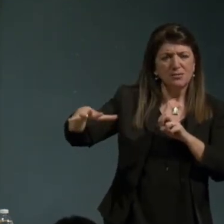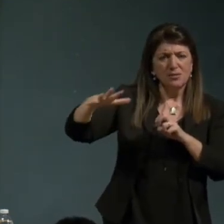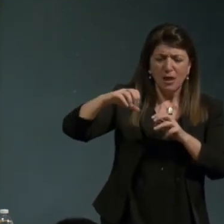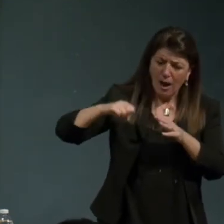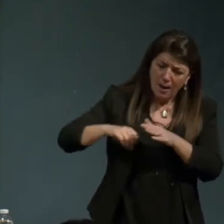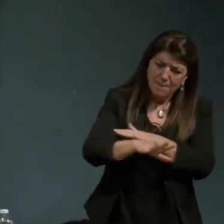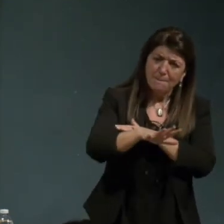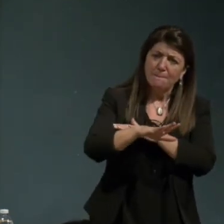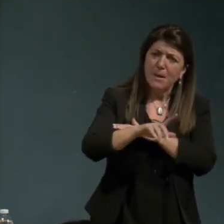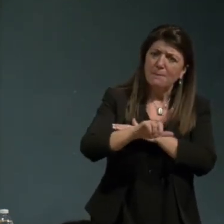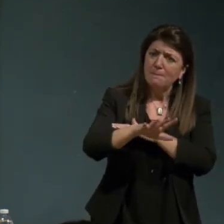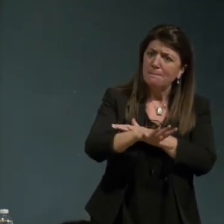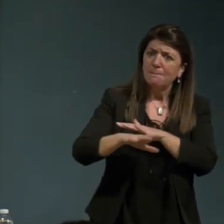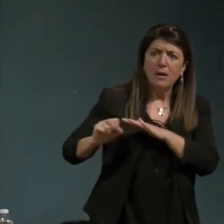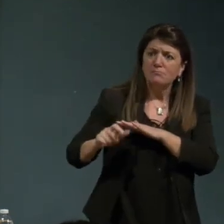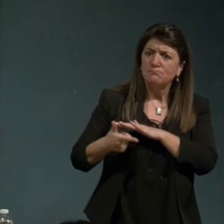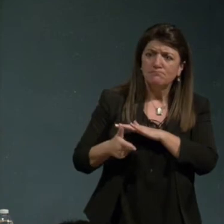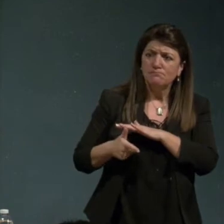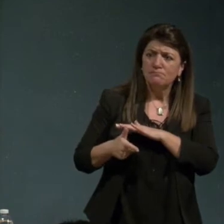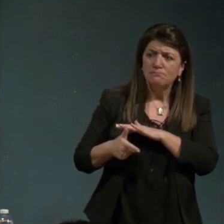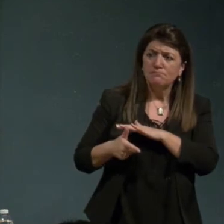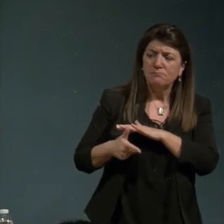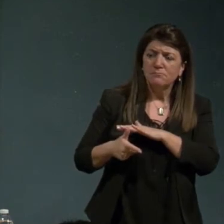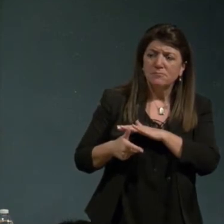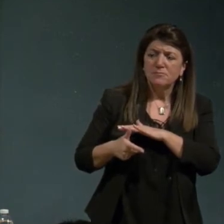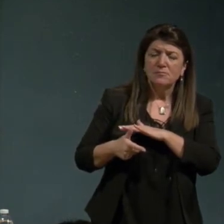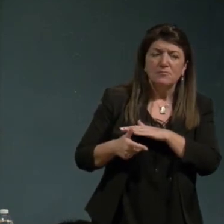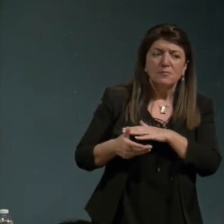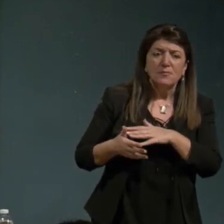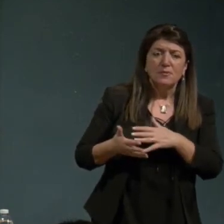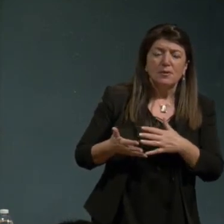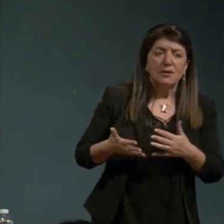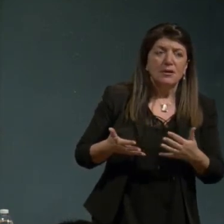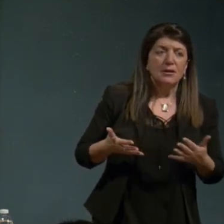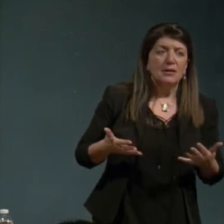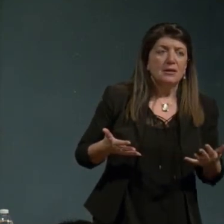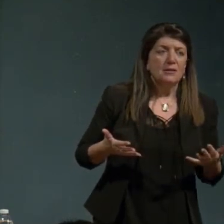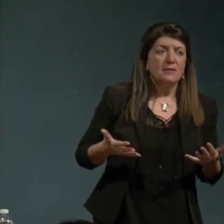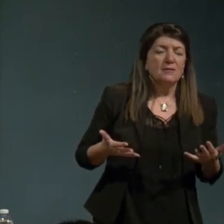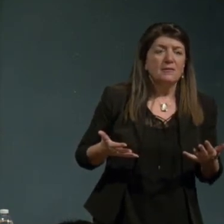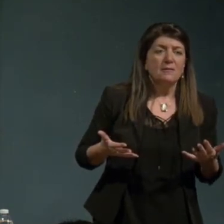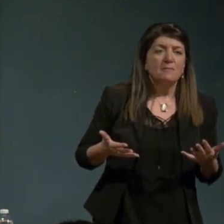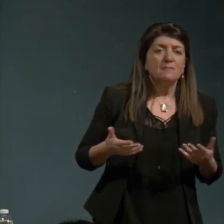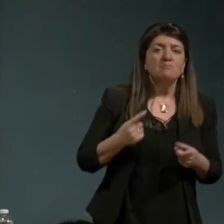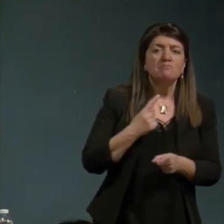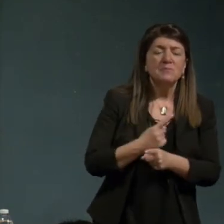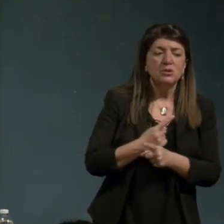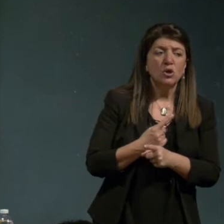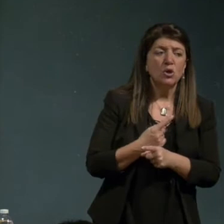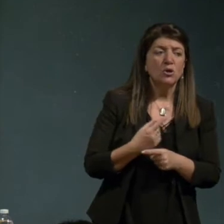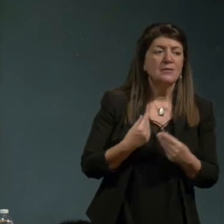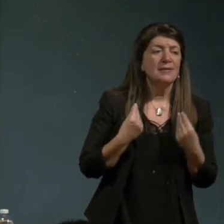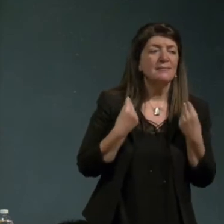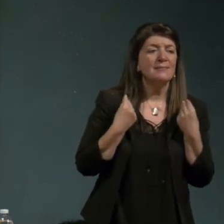di di no di dare la